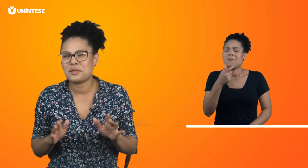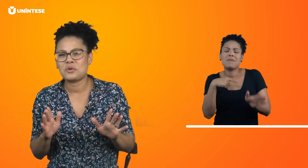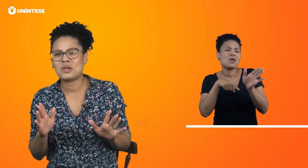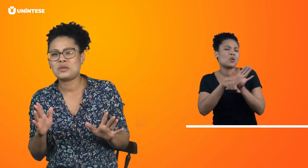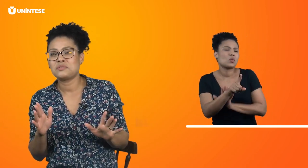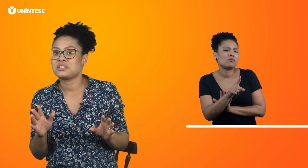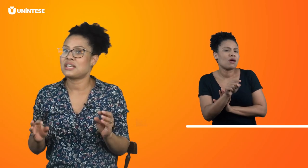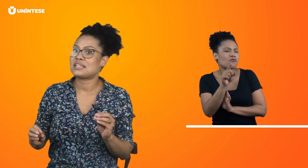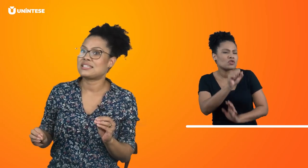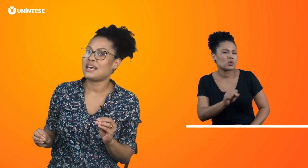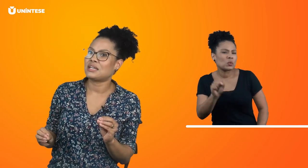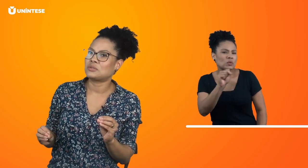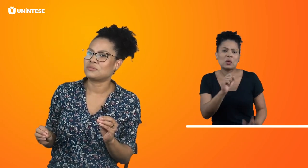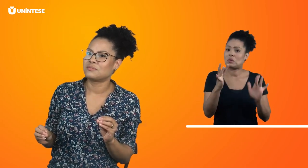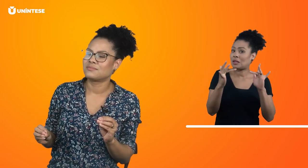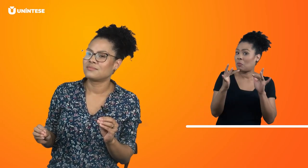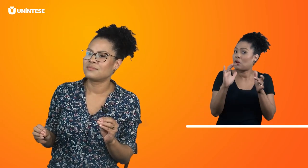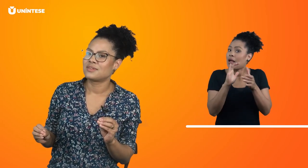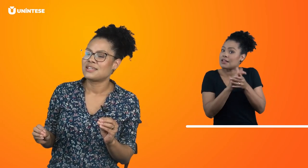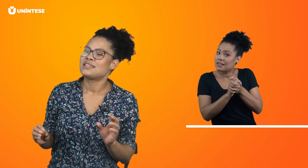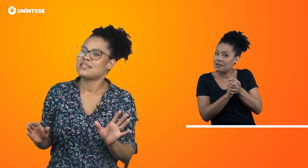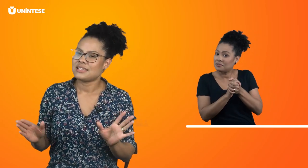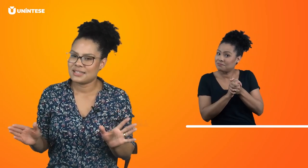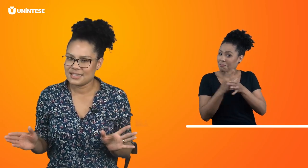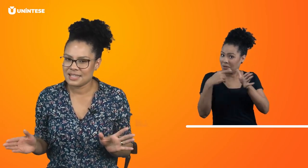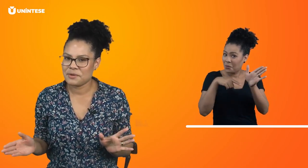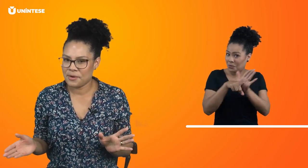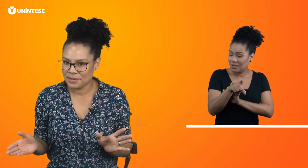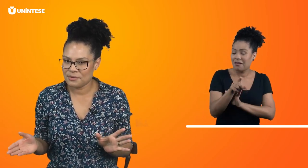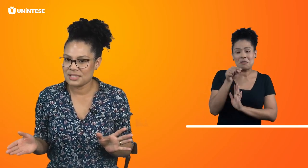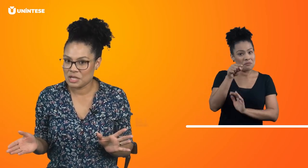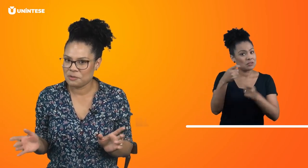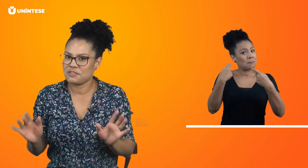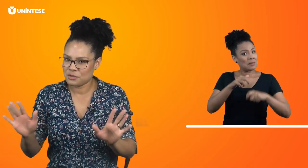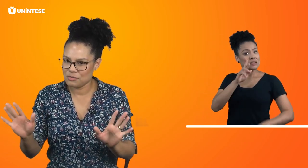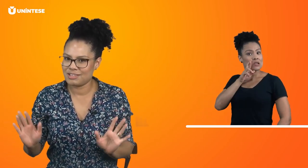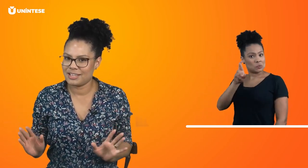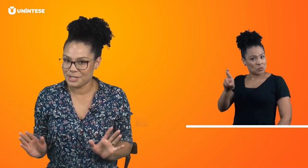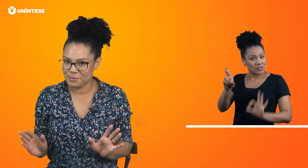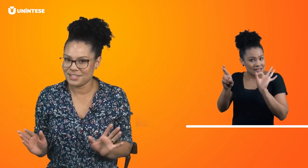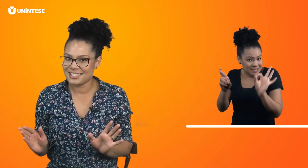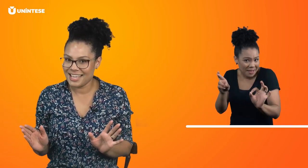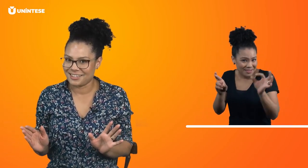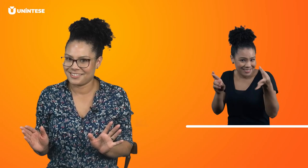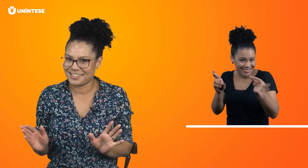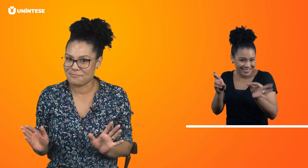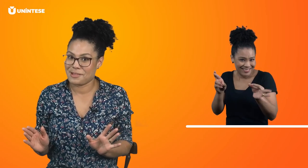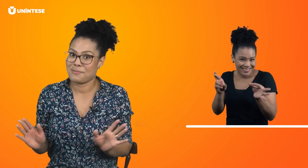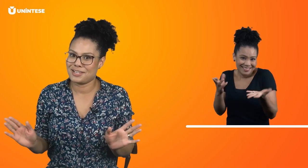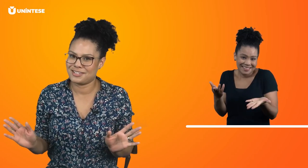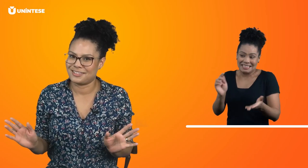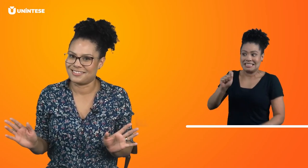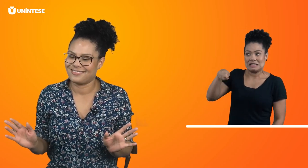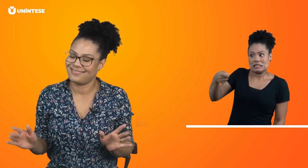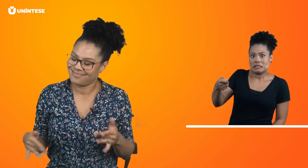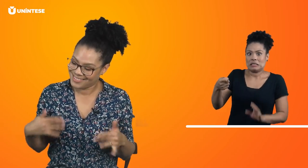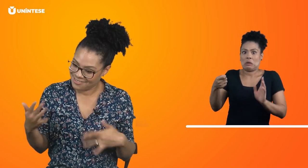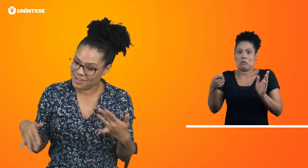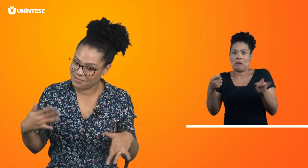namorando, você é casado. Você tem que saber qual que é o sinal pra você conseguir responder certo, né? Porque imagina. Vai que